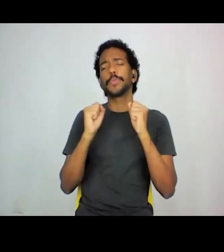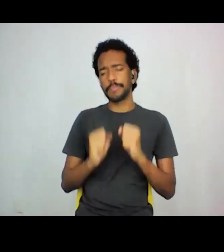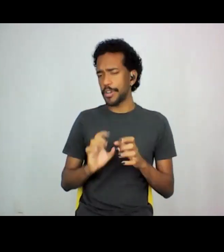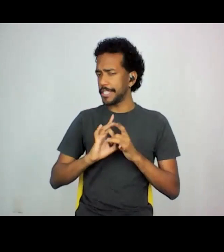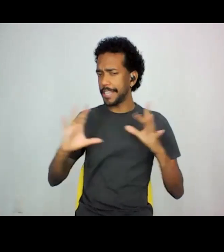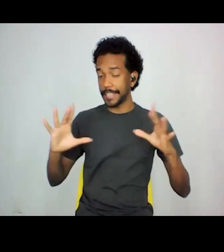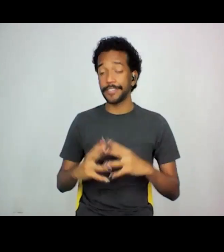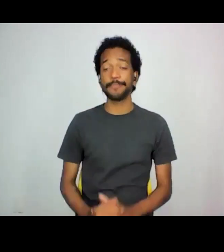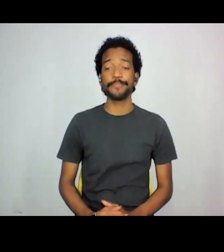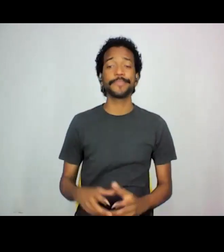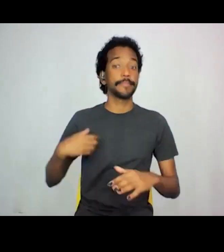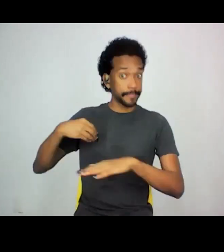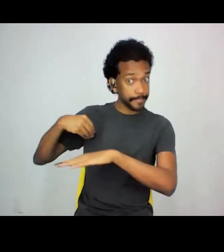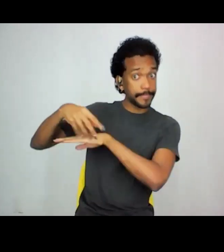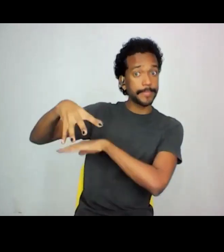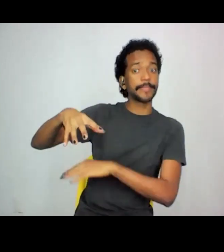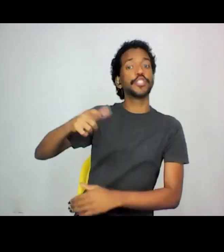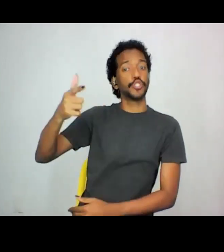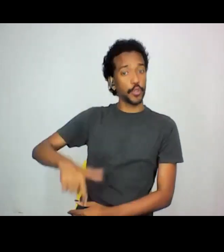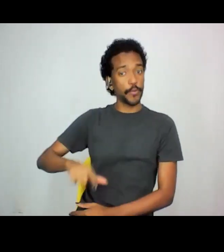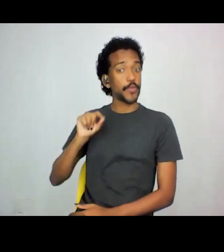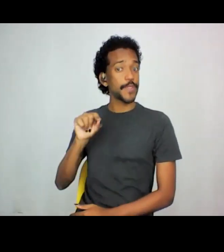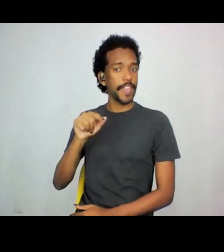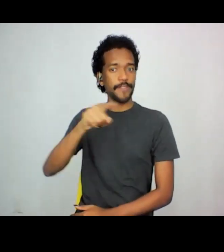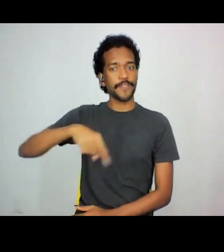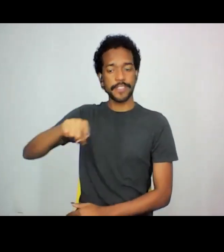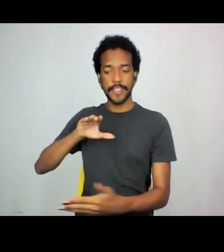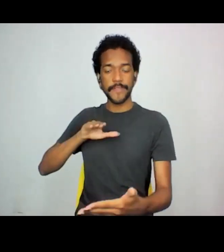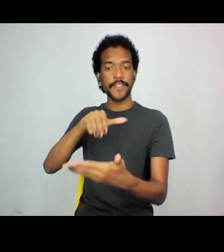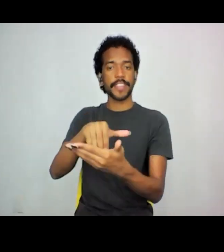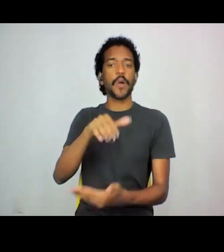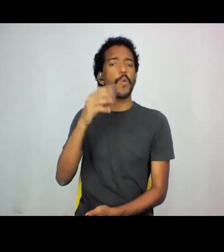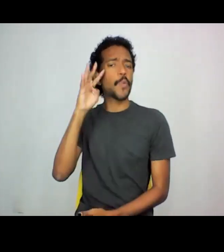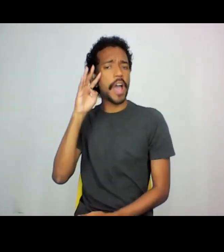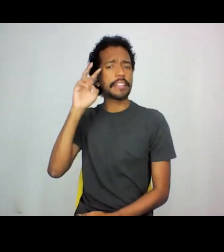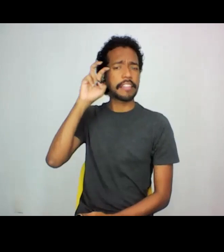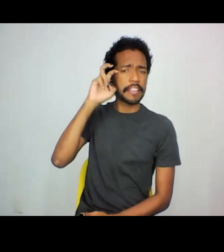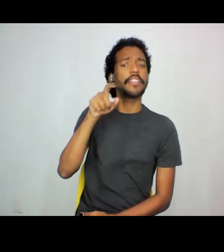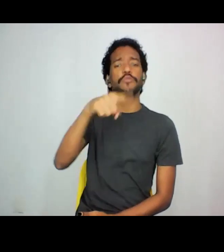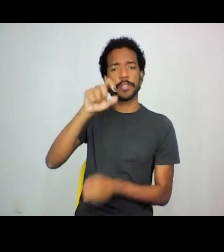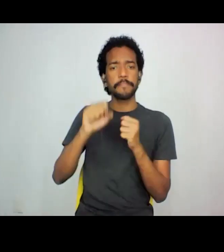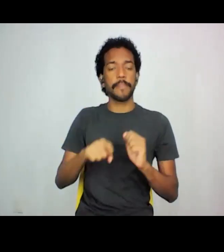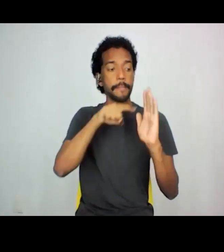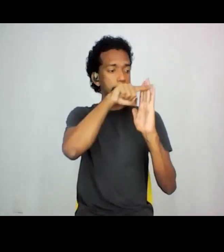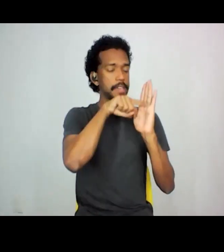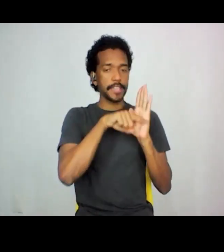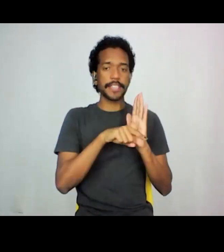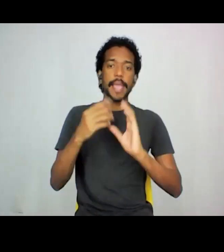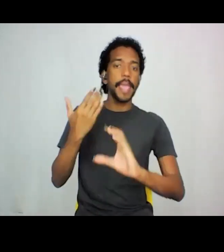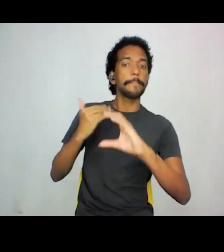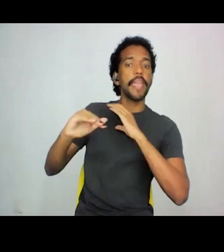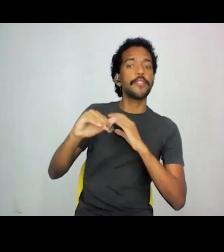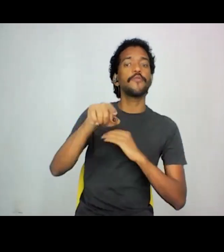Outro lembrete é no final desse seminário, na quarta ou na quinta-feira, vocês recebem uma pesquisa de satisfação por e-mail também.